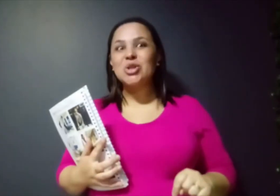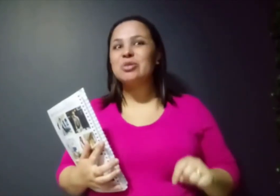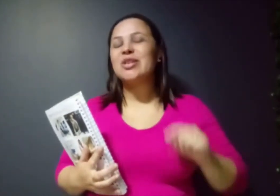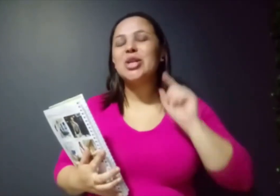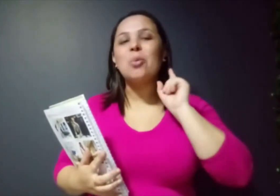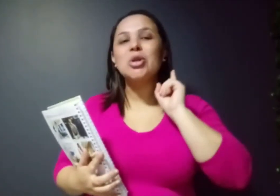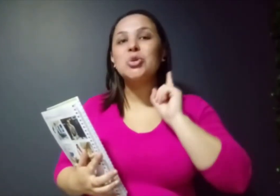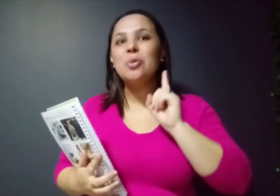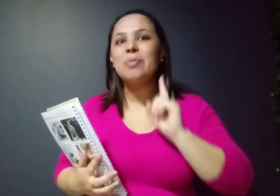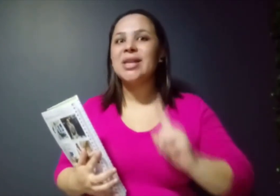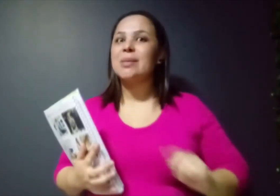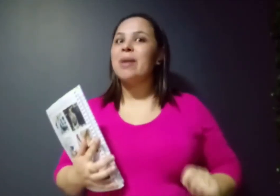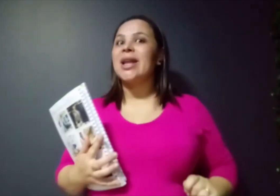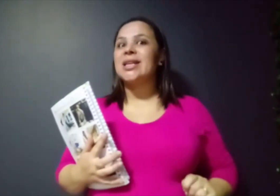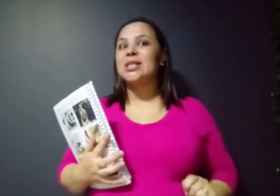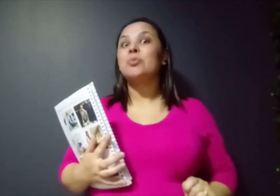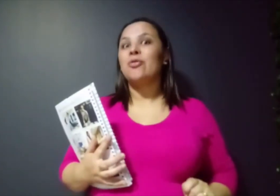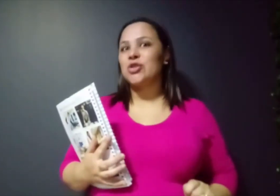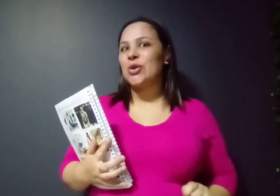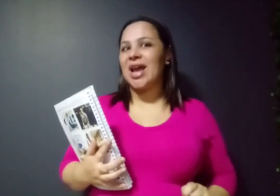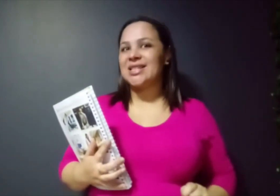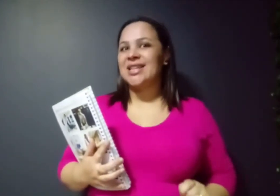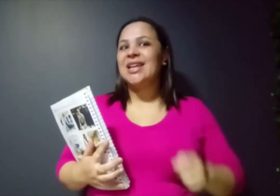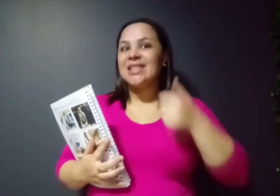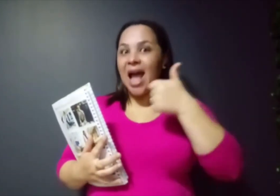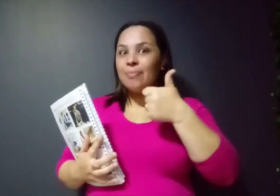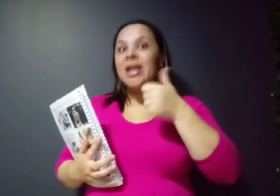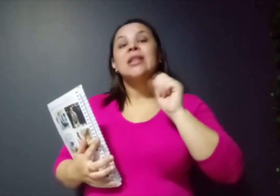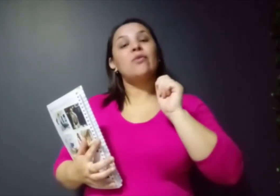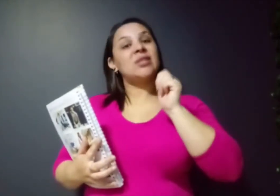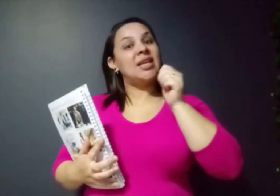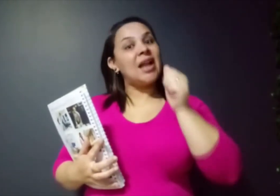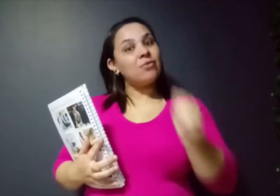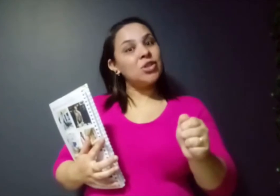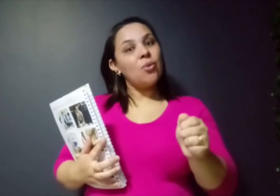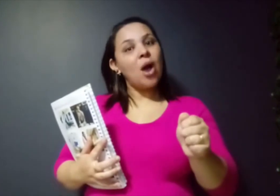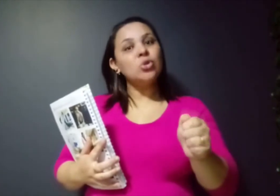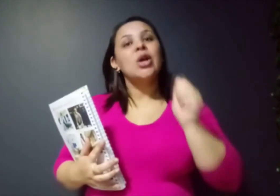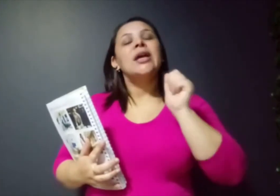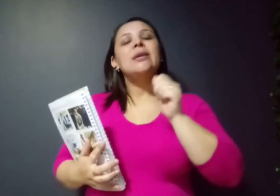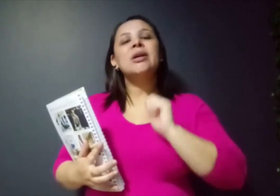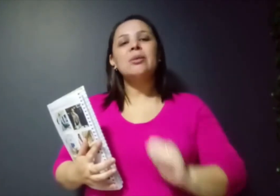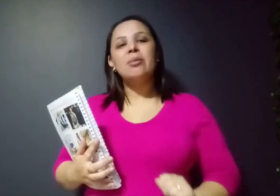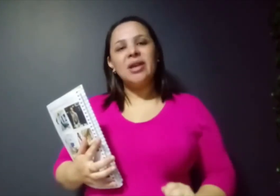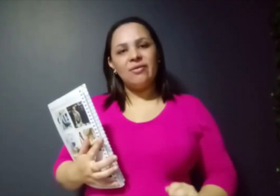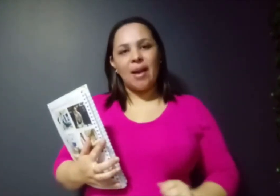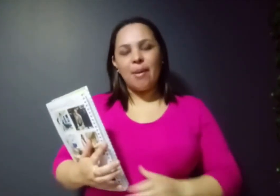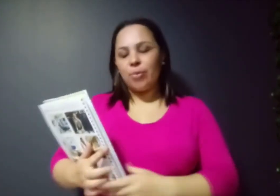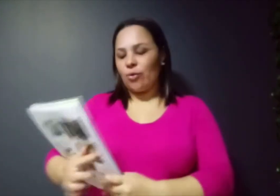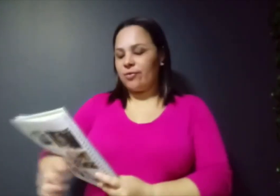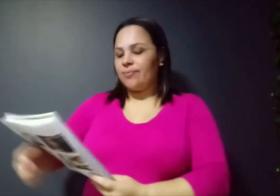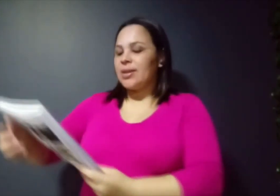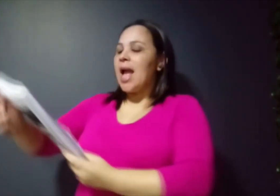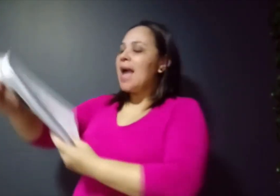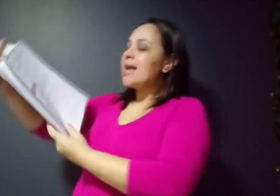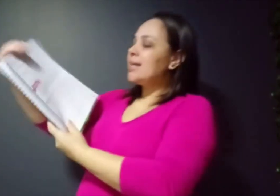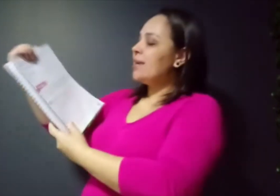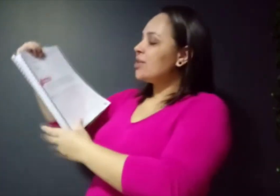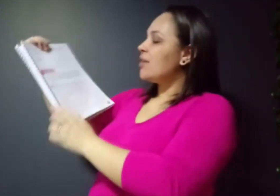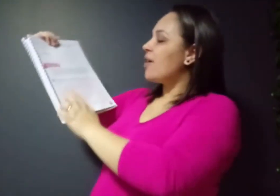vamos fazer uma surpresa para esses profissionais. Tá? Então, você grava o seu áudio. E manda a mamãe enviar para a prof. Aí, aqui você vai